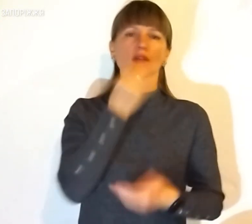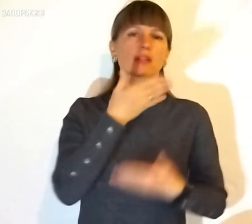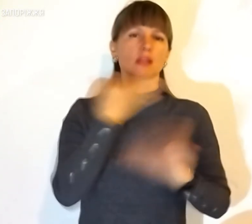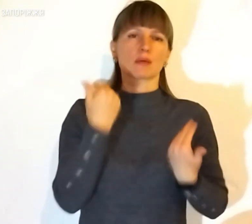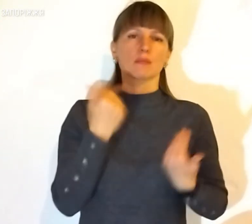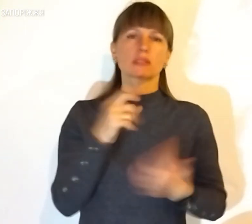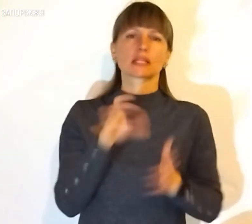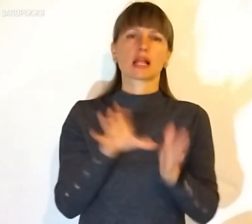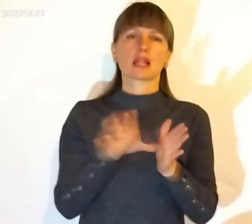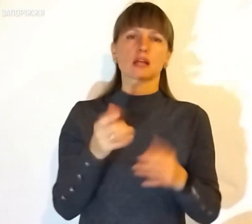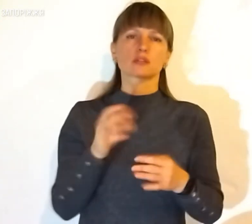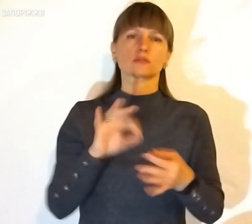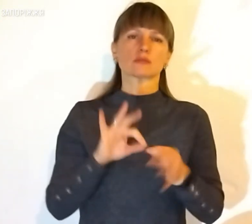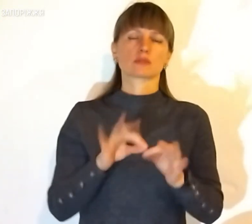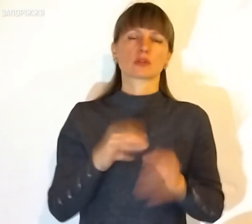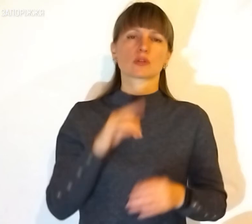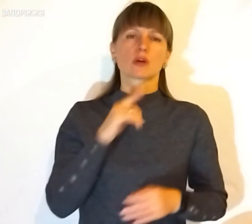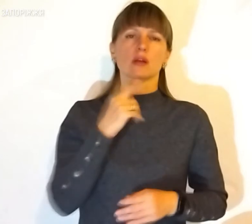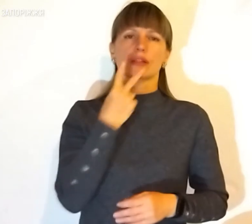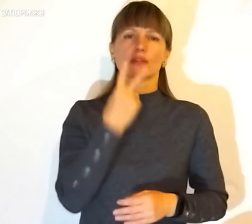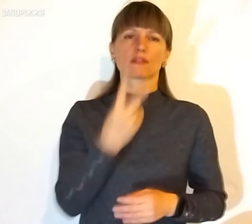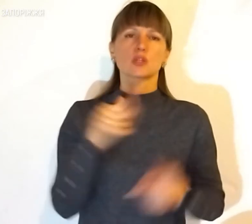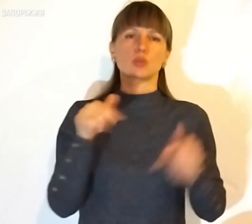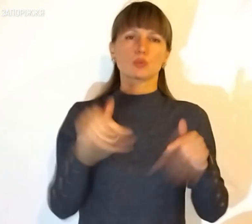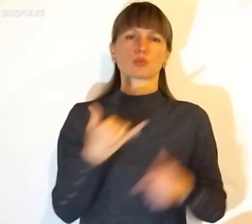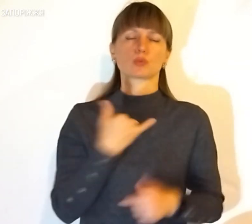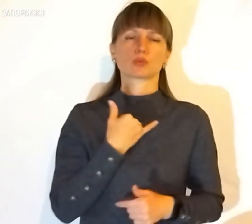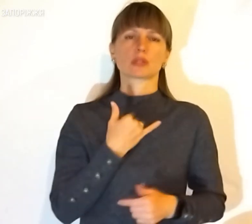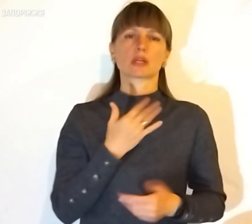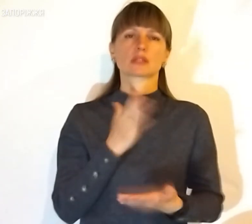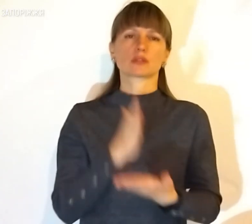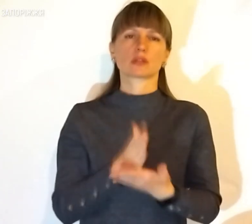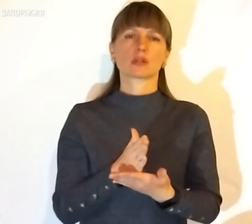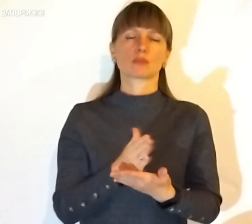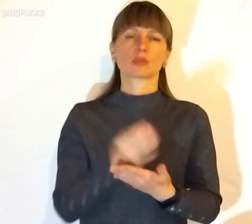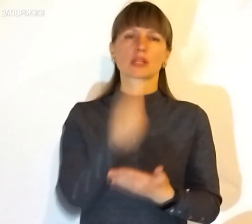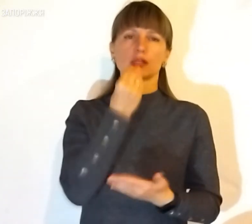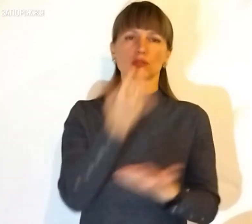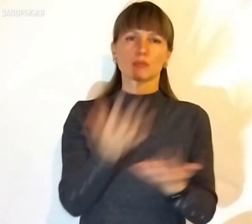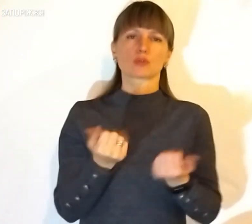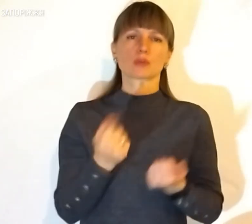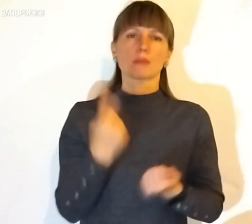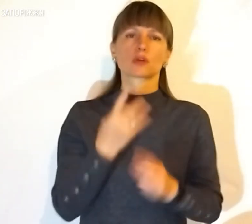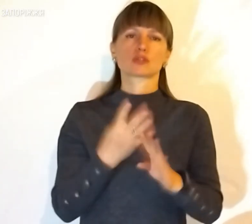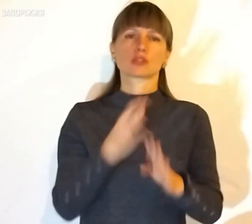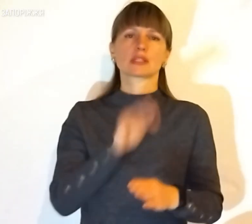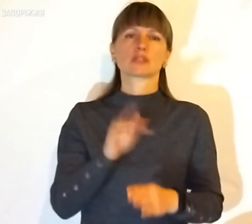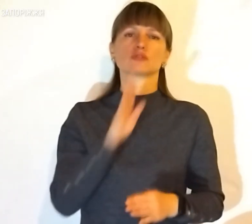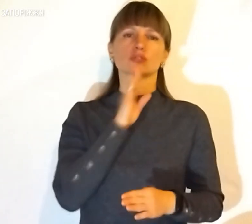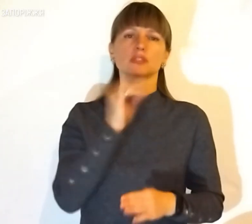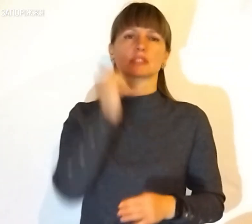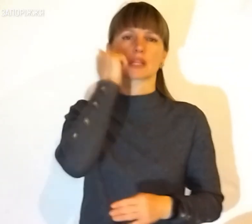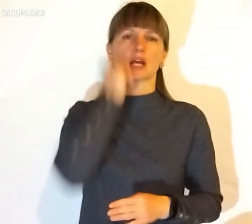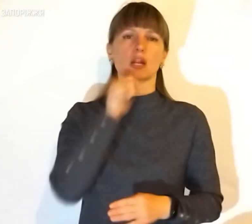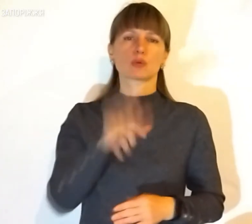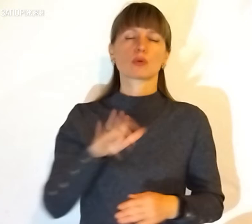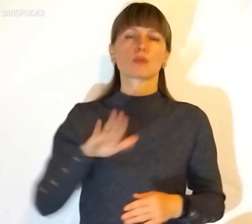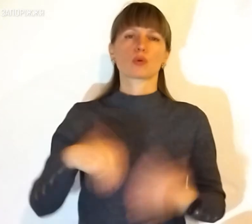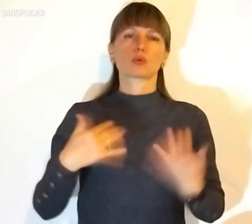немає. З електрикою дуже сумно. Ось дивіться, тут у нас отримують їжу. В першу чергу діти, жінки та літні люди, а потім